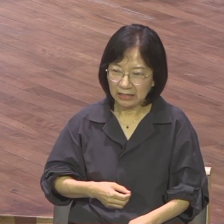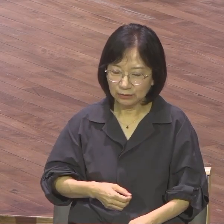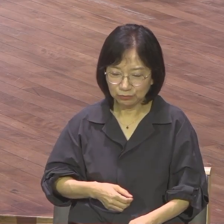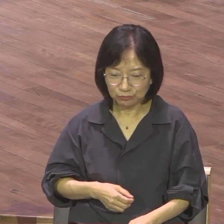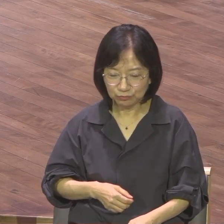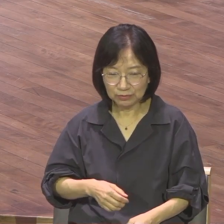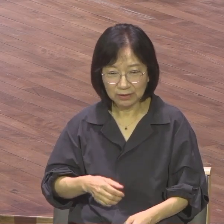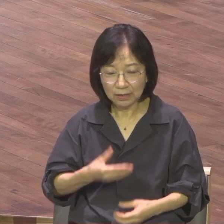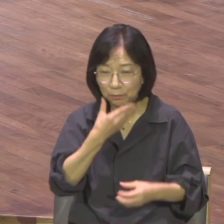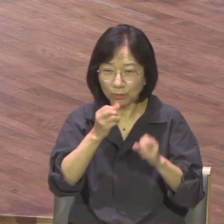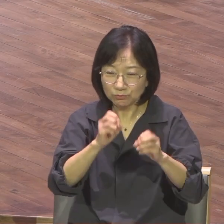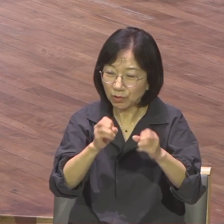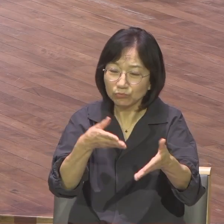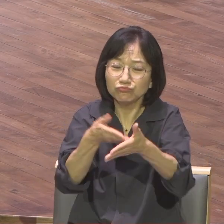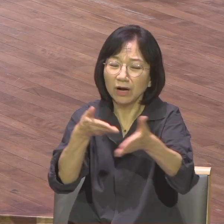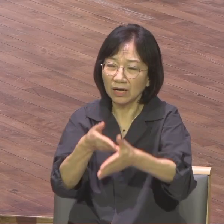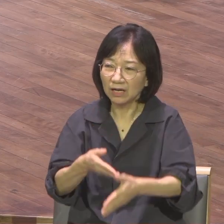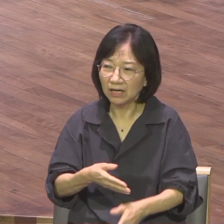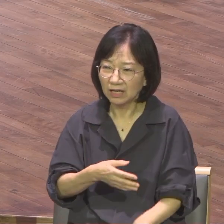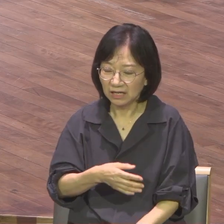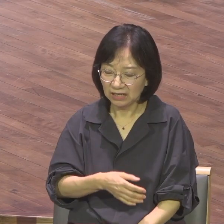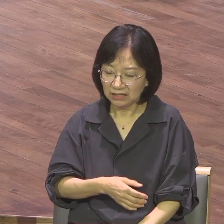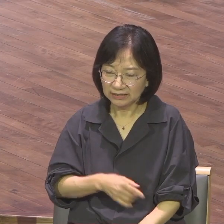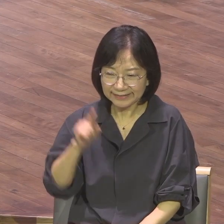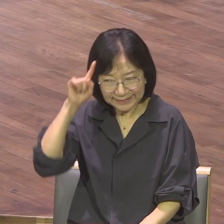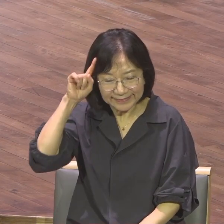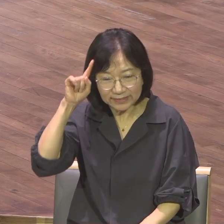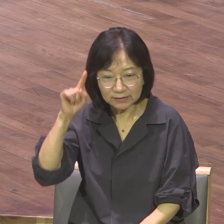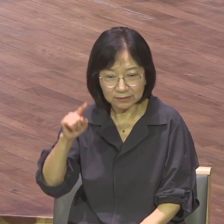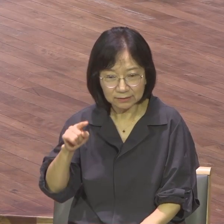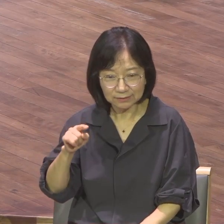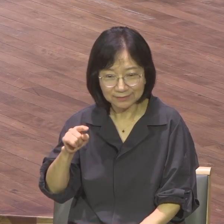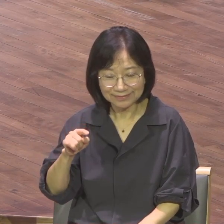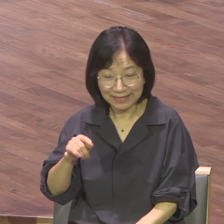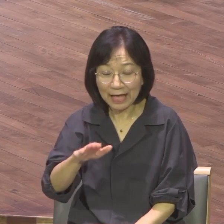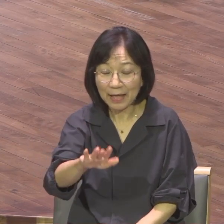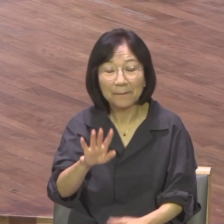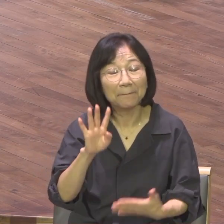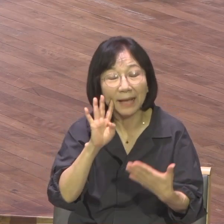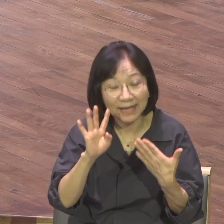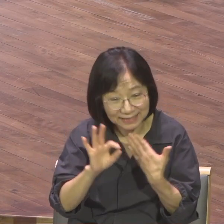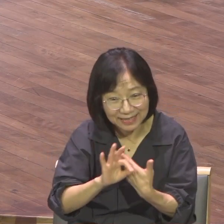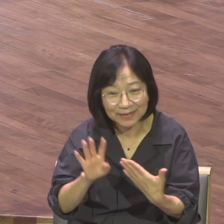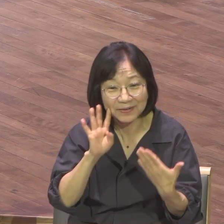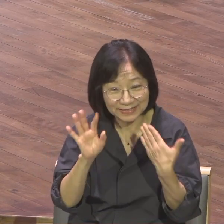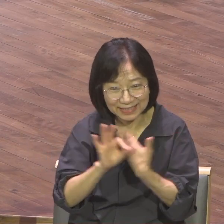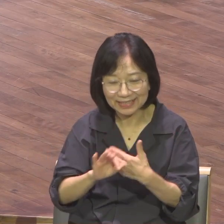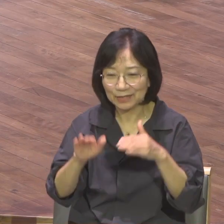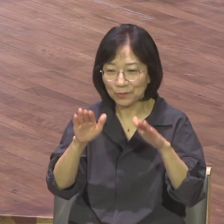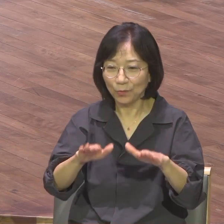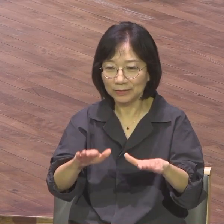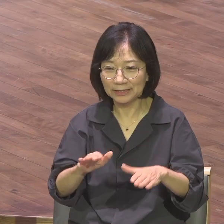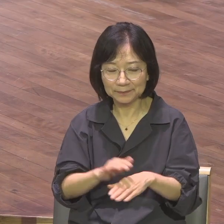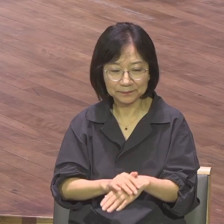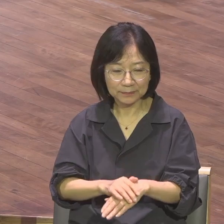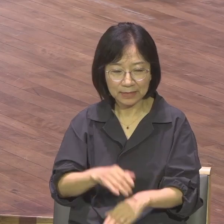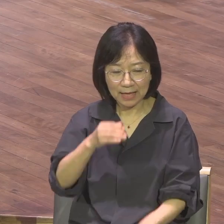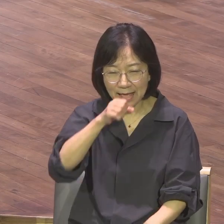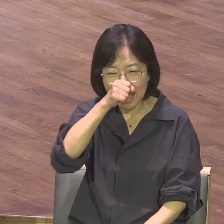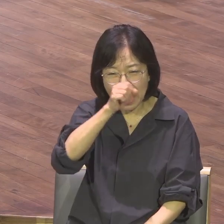만약에 이 차드라는 이 아프리카 마다에안 선수가 만약에 나오지 않았다 어떻게 될까요? 아프리카는 평생 양궁이라는 걸